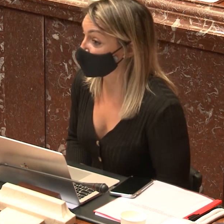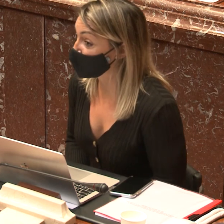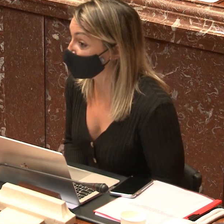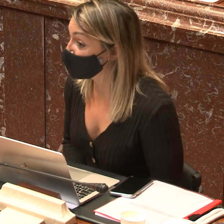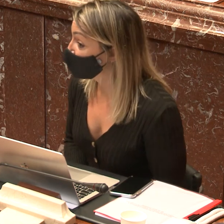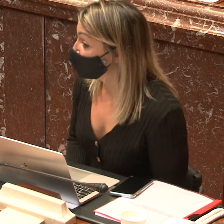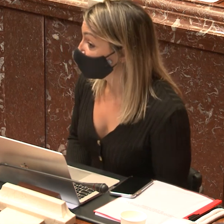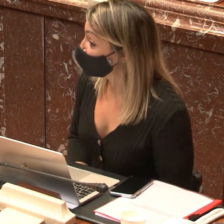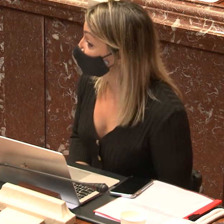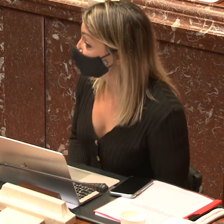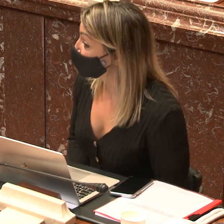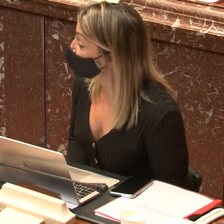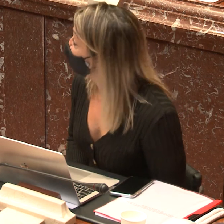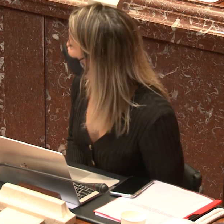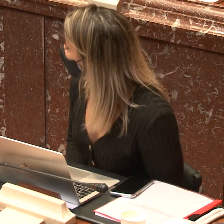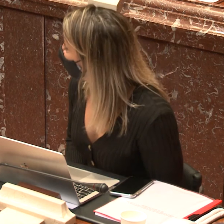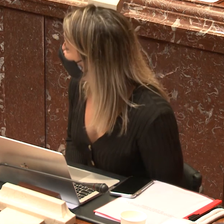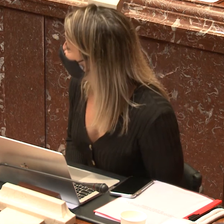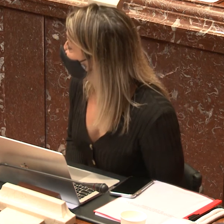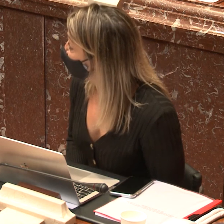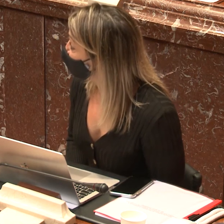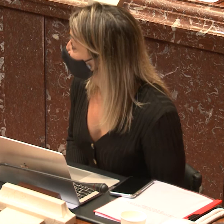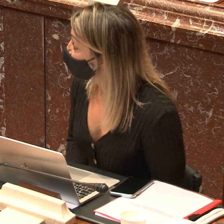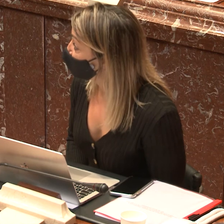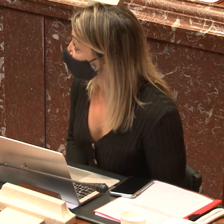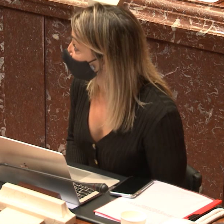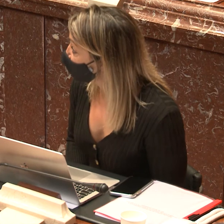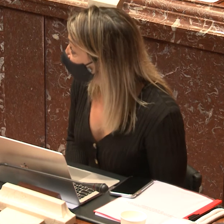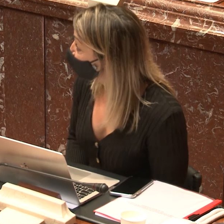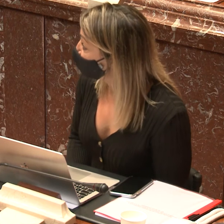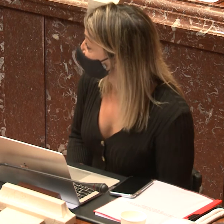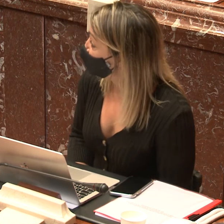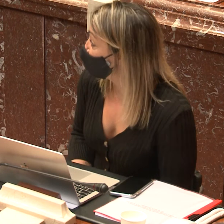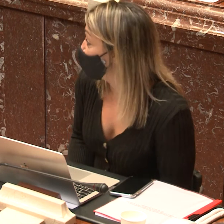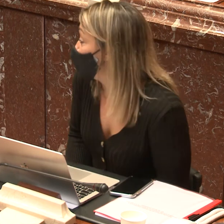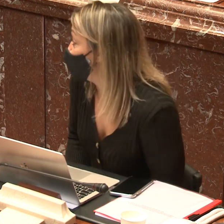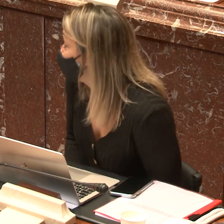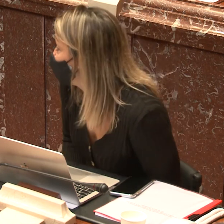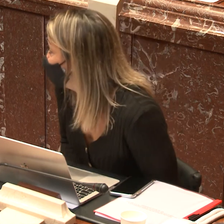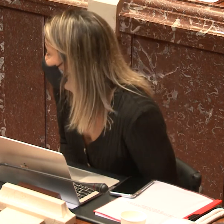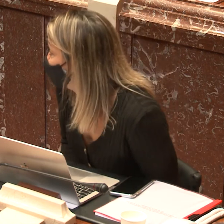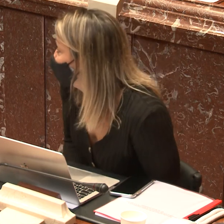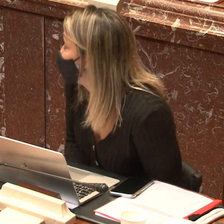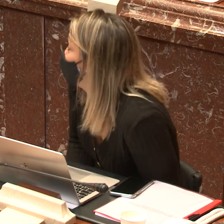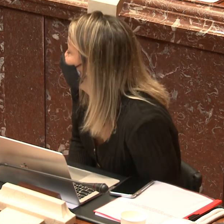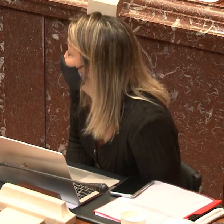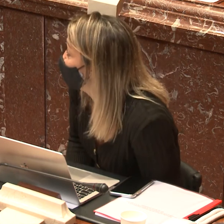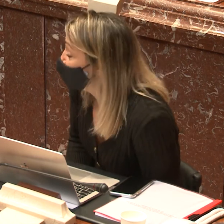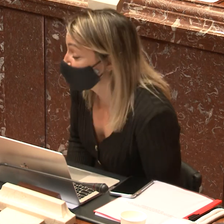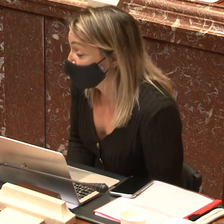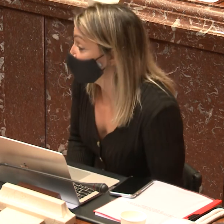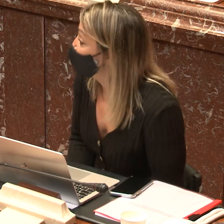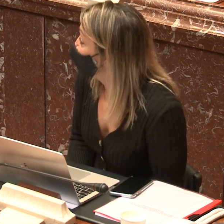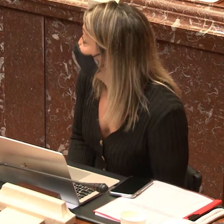Entonces, ¿por qué no? ¿Qué opinas? Me gustaría saber tu opinión, si estás de acuerdo, entiendo que sí, es algo muy